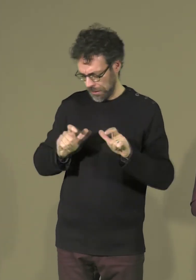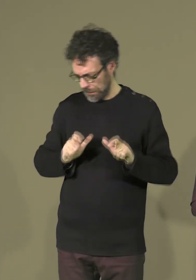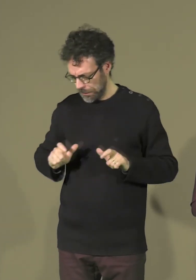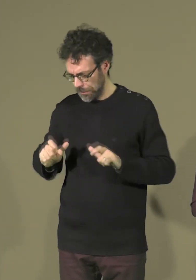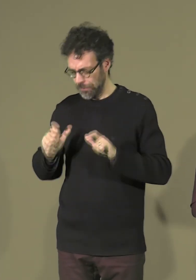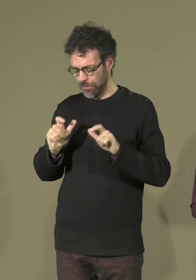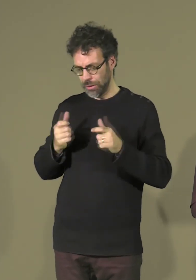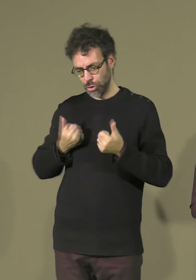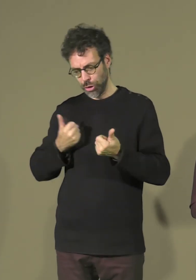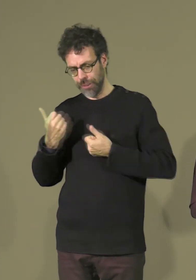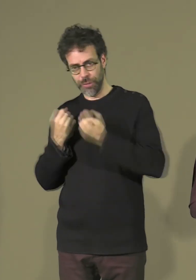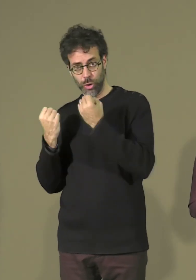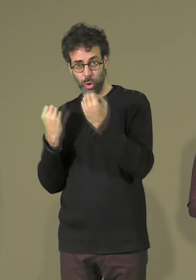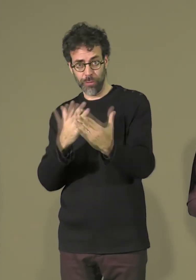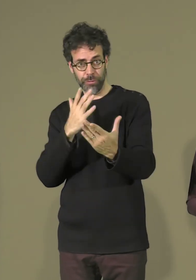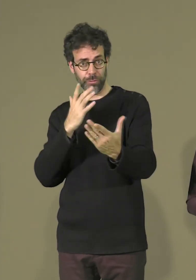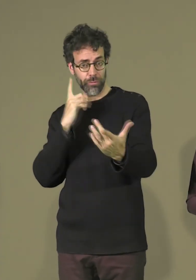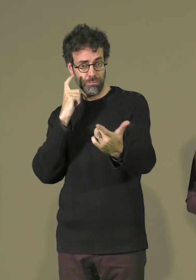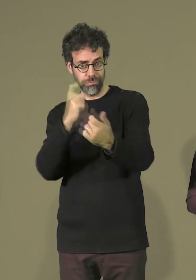à ses besoins.